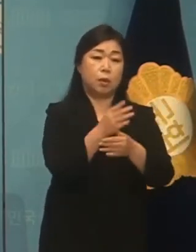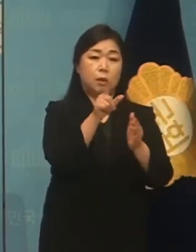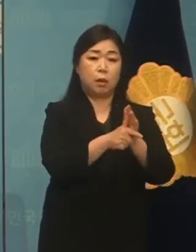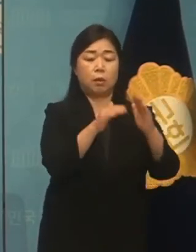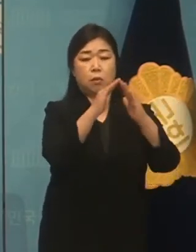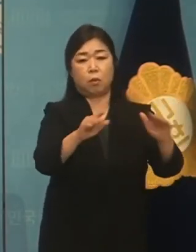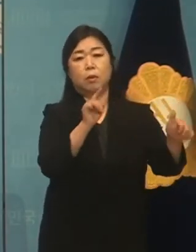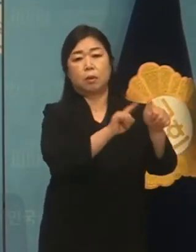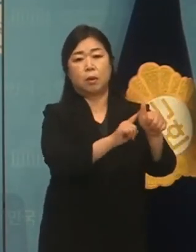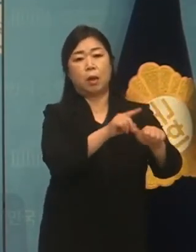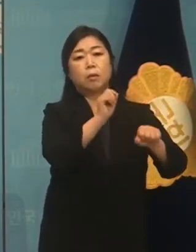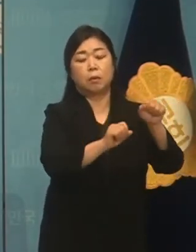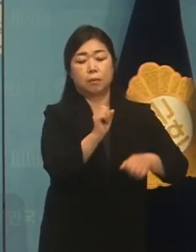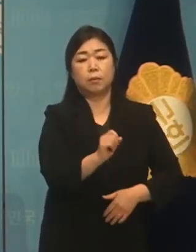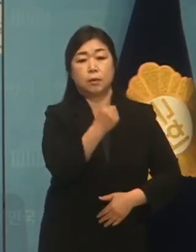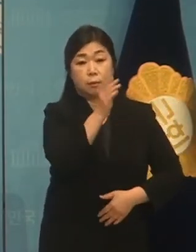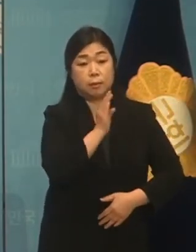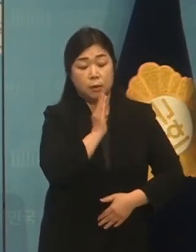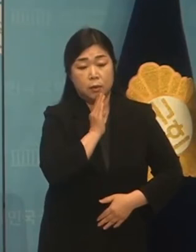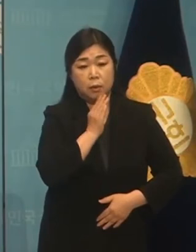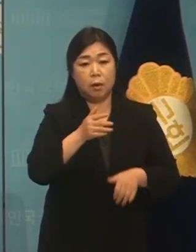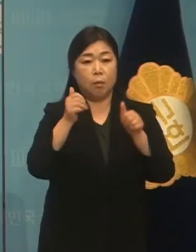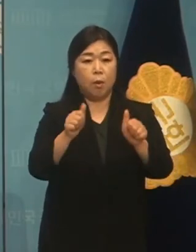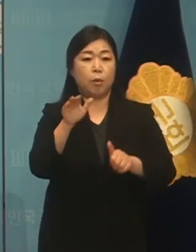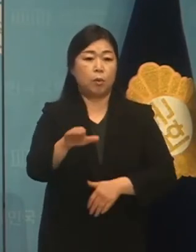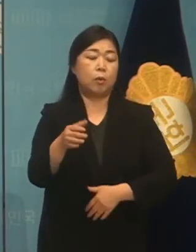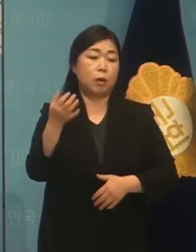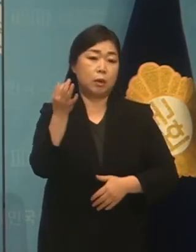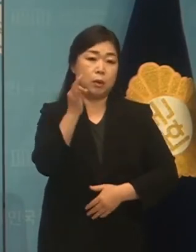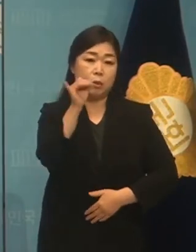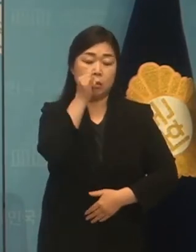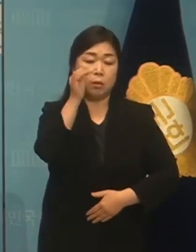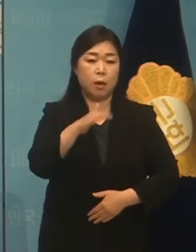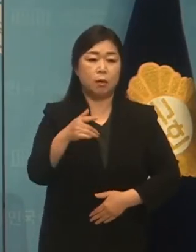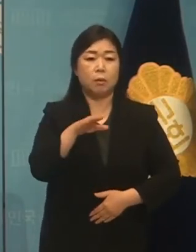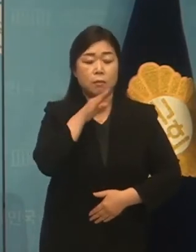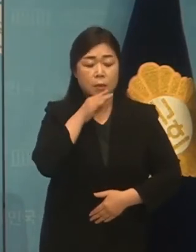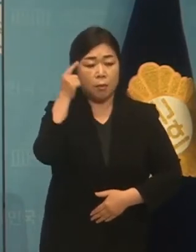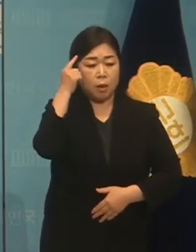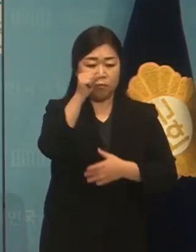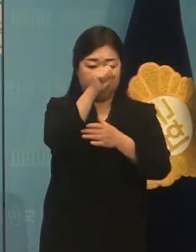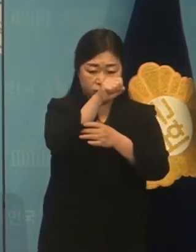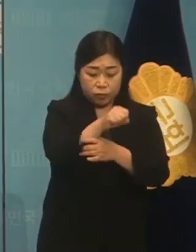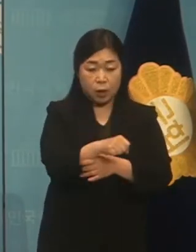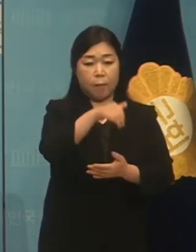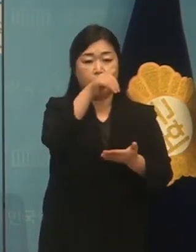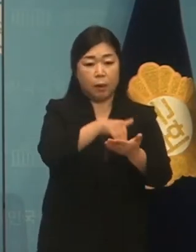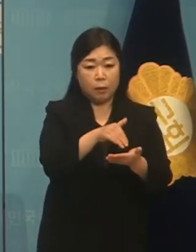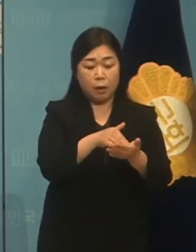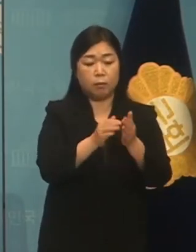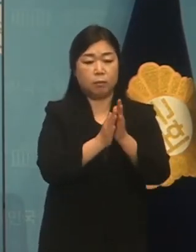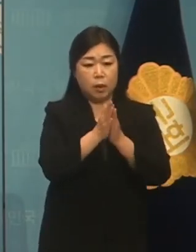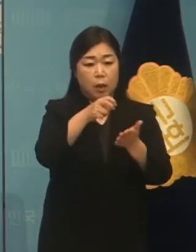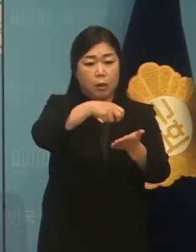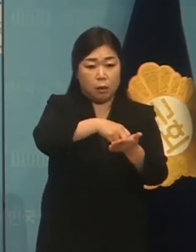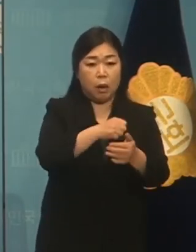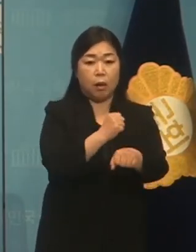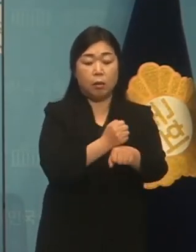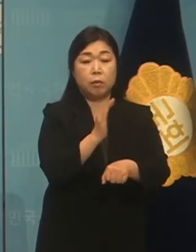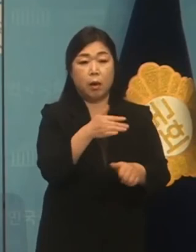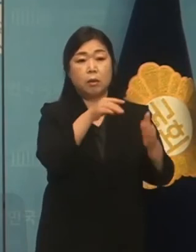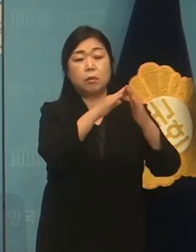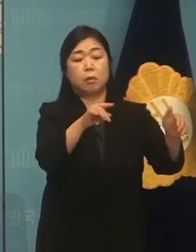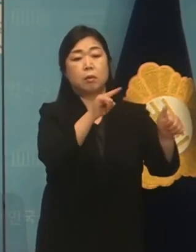있습니다. 법원도 이를 인정했습니다. 그러나 머리 숙여 깊은 참회와 반성을 구해야 할 전두환 씨는